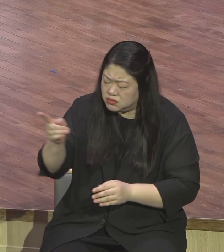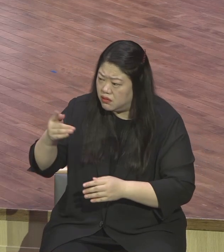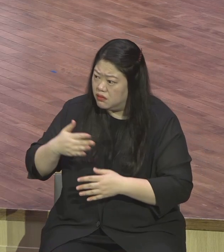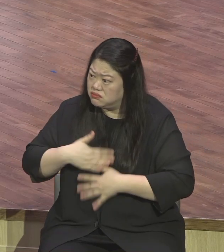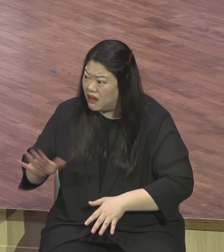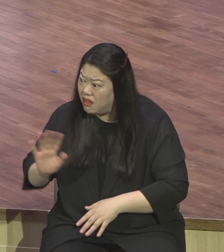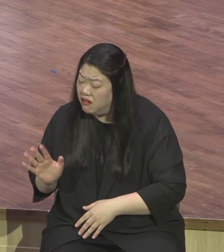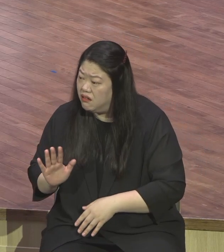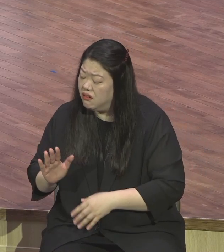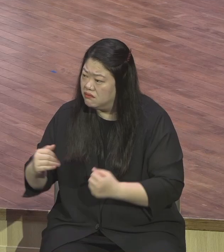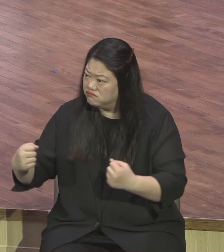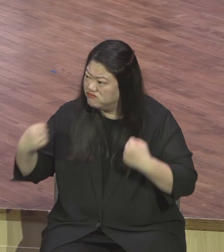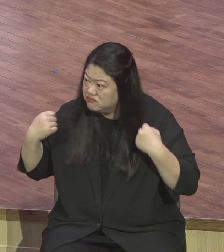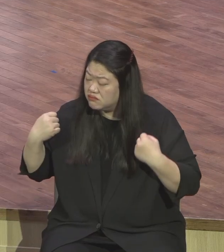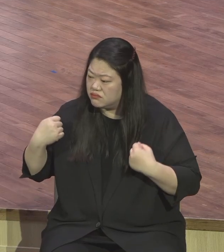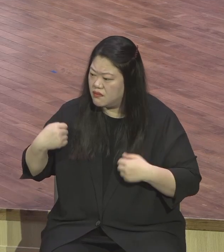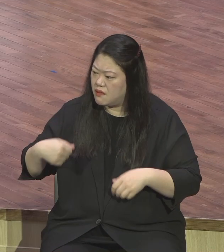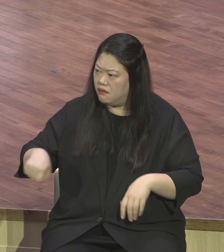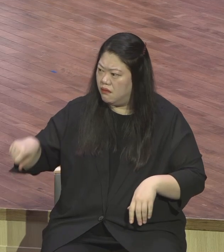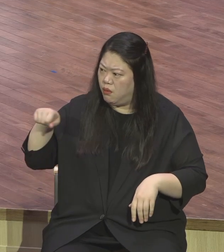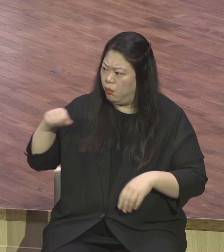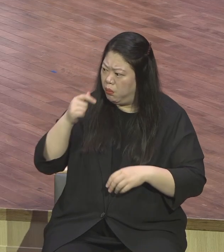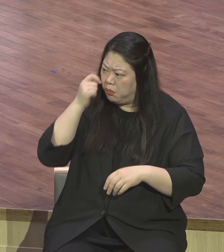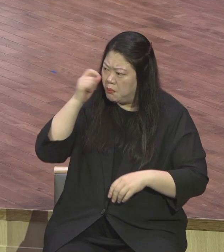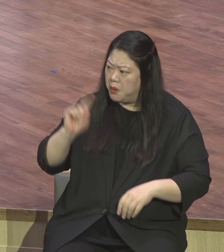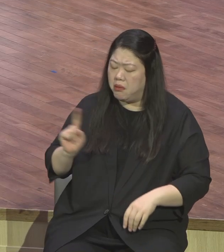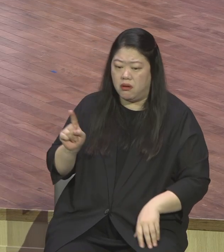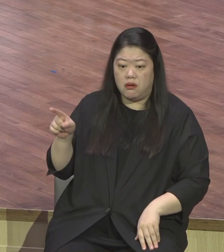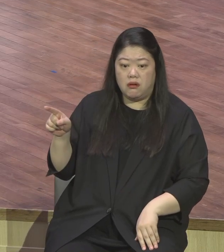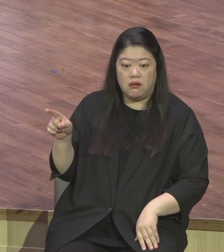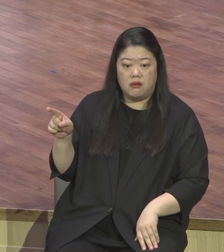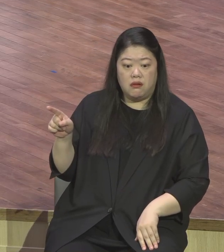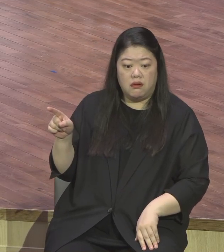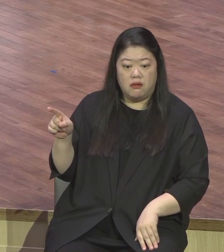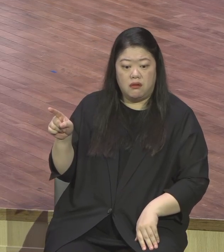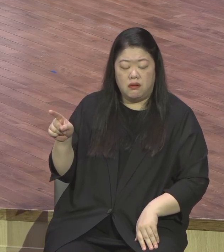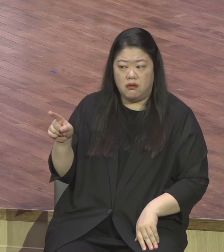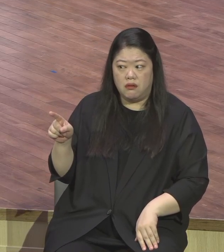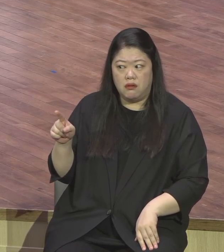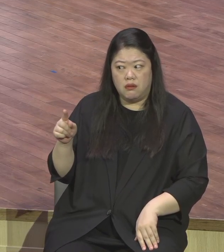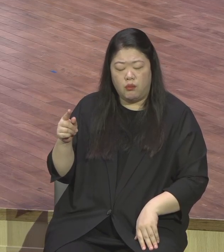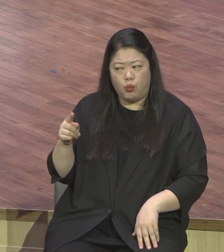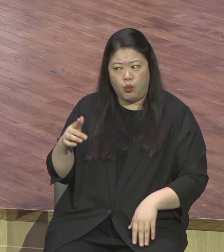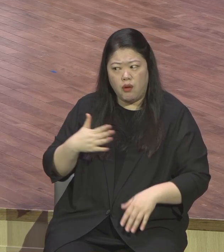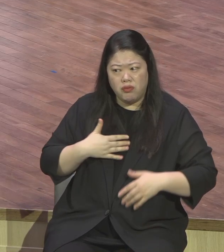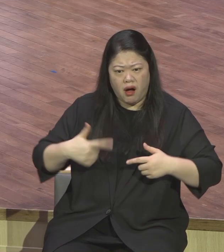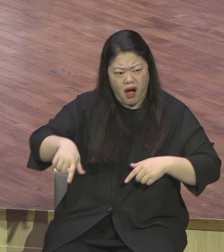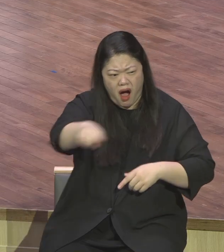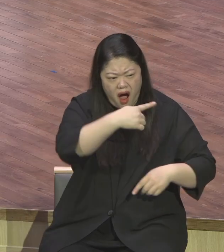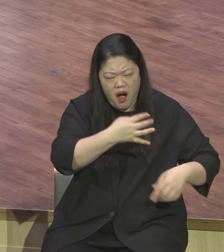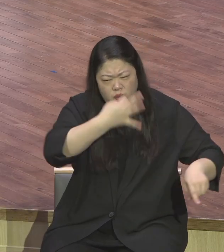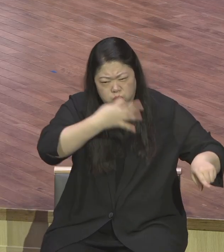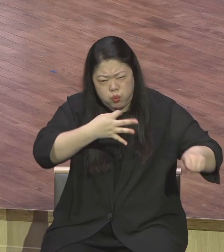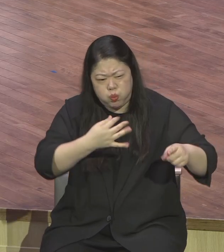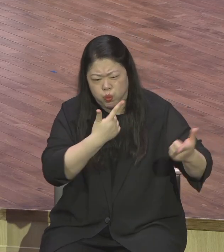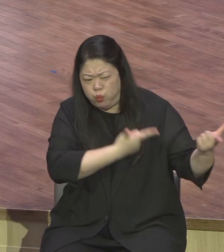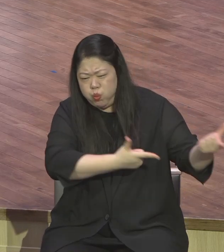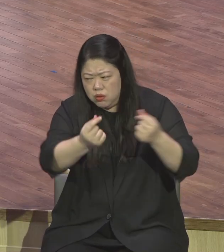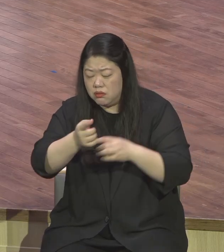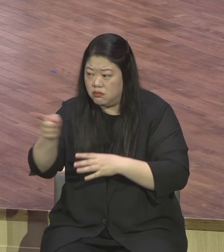사람들이 지어볼 때 매력이요 매력 빛이 난다고 뭔가 여유가